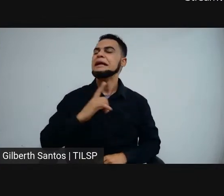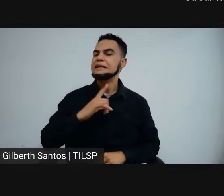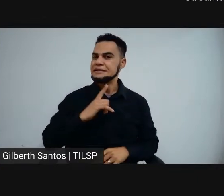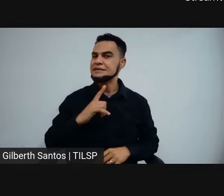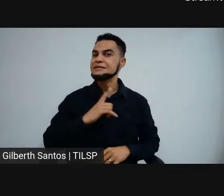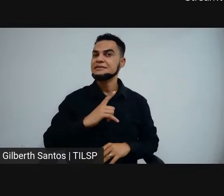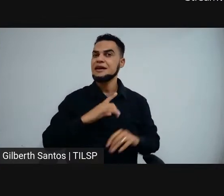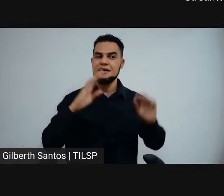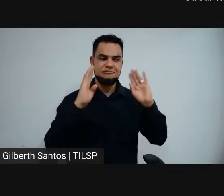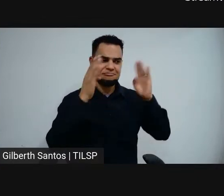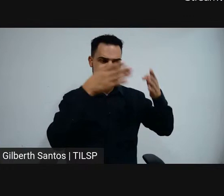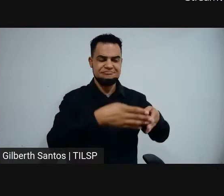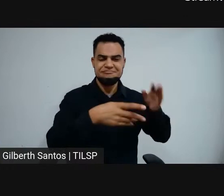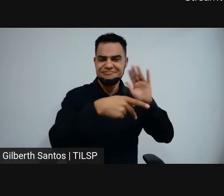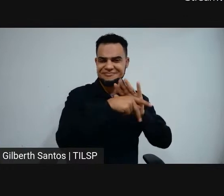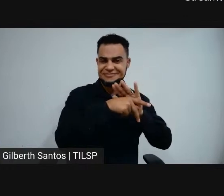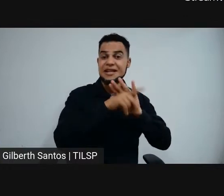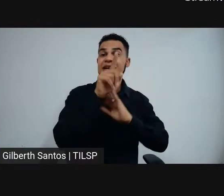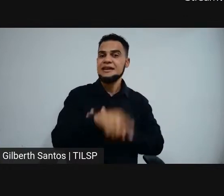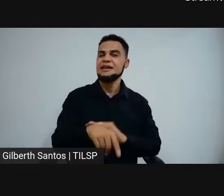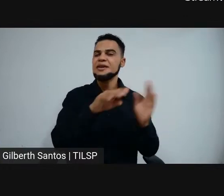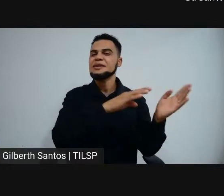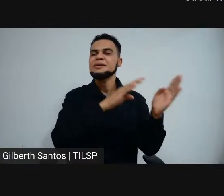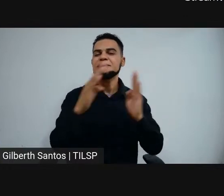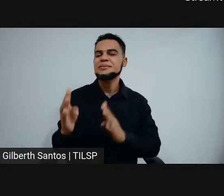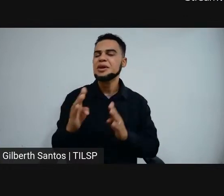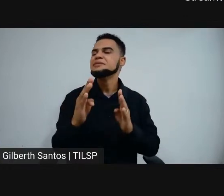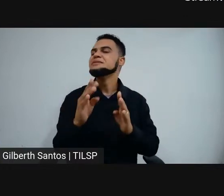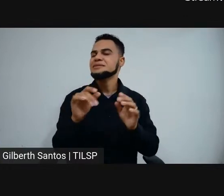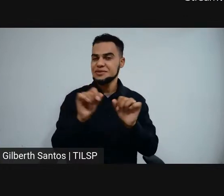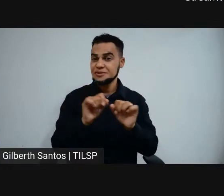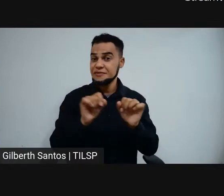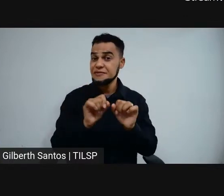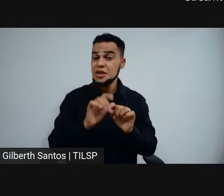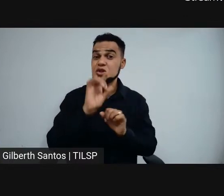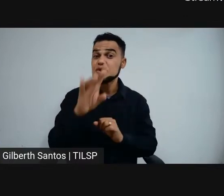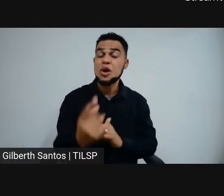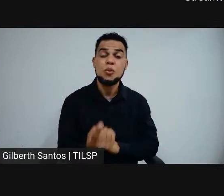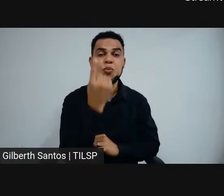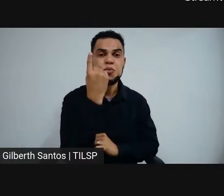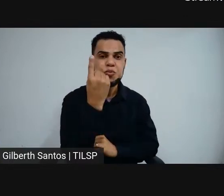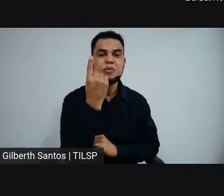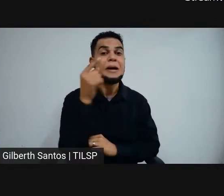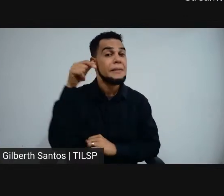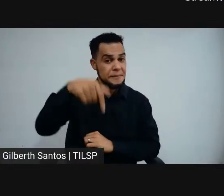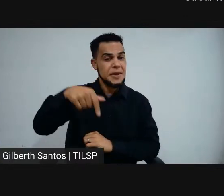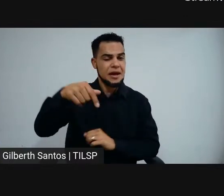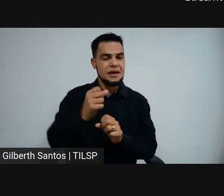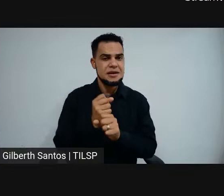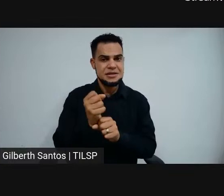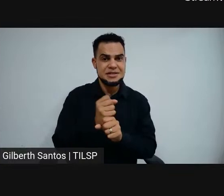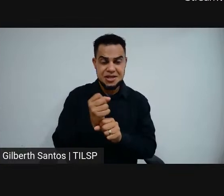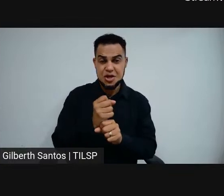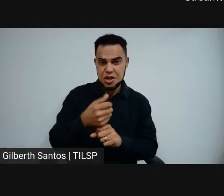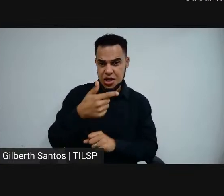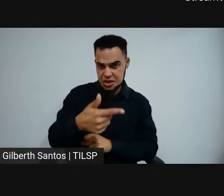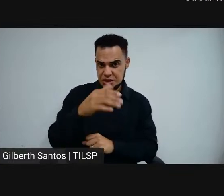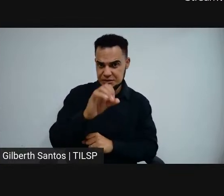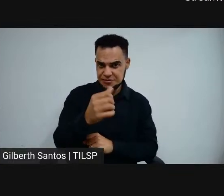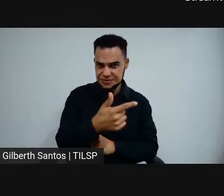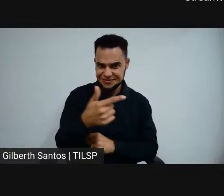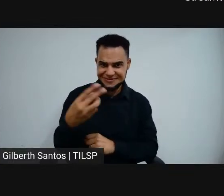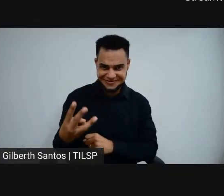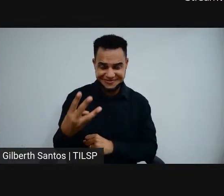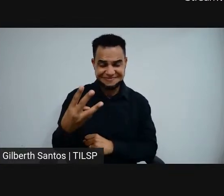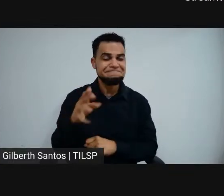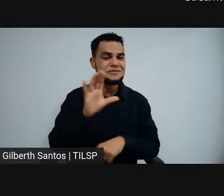específica. É um processo disponibilizado em somente uma etapa. Para este ano de 2023, os nossos cursos,